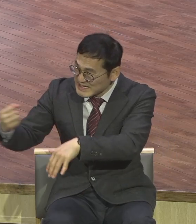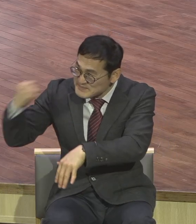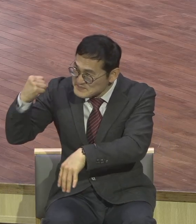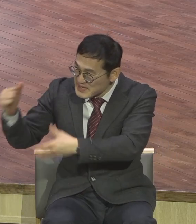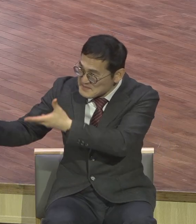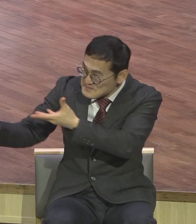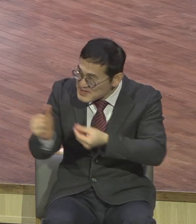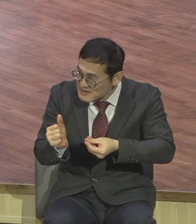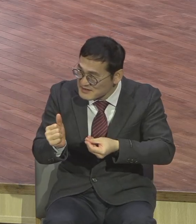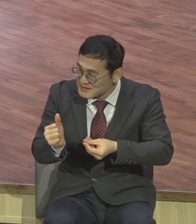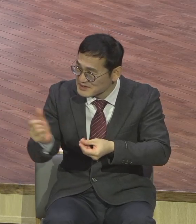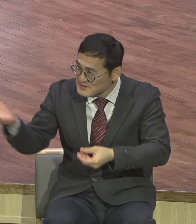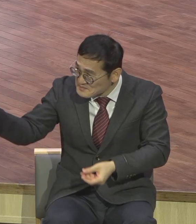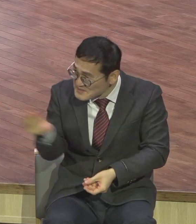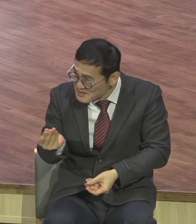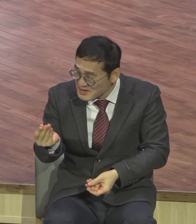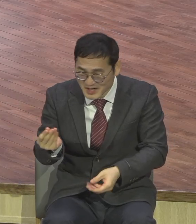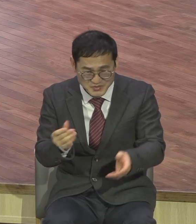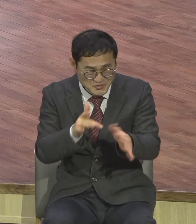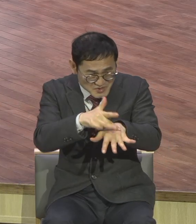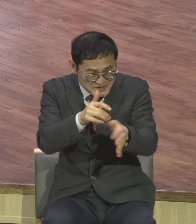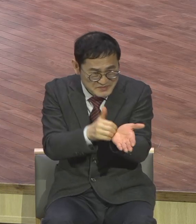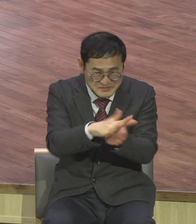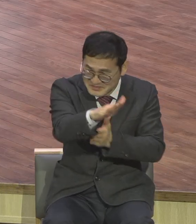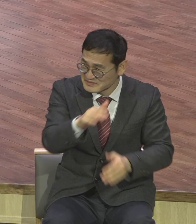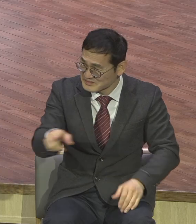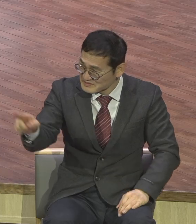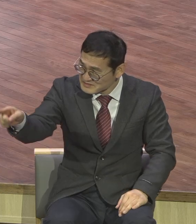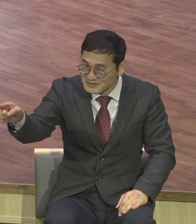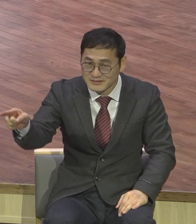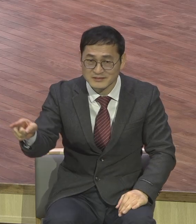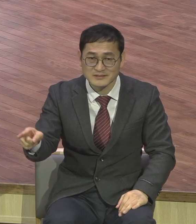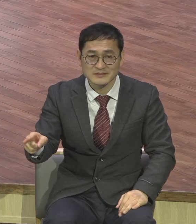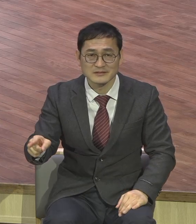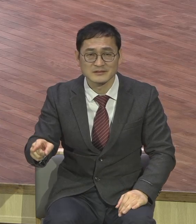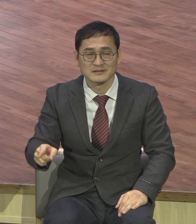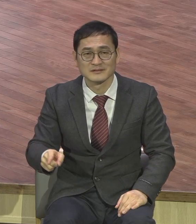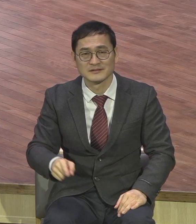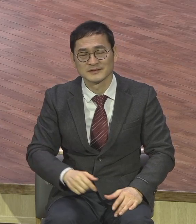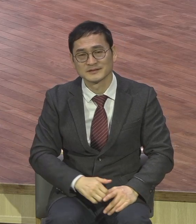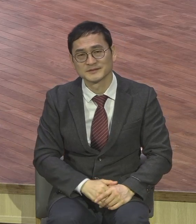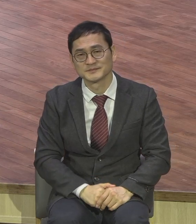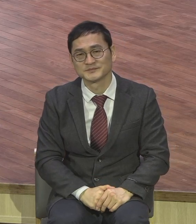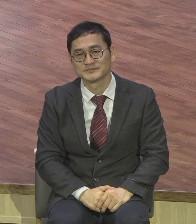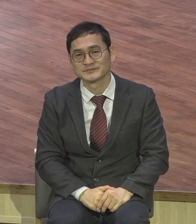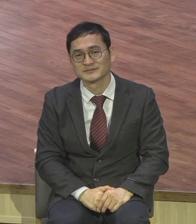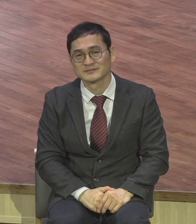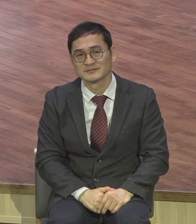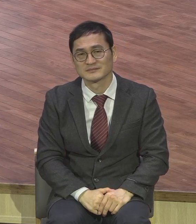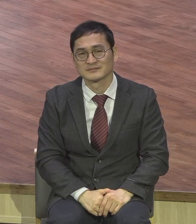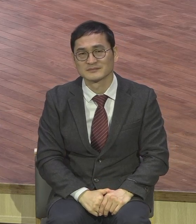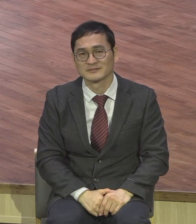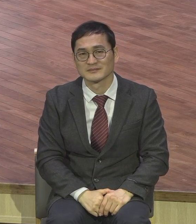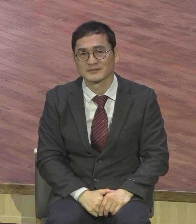내쫓았다라고 하는 이런 억지 주장을 했습니다 이것은 얼토탕토 않는 그런